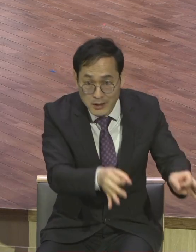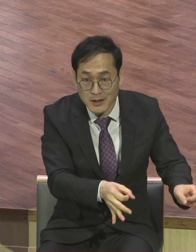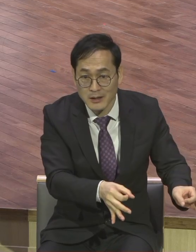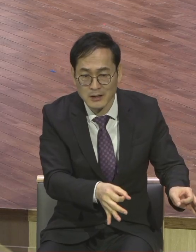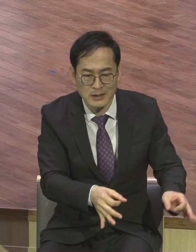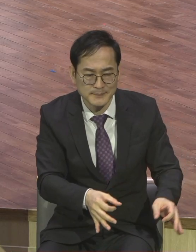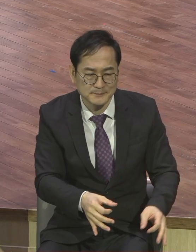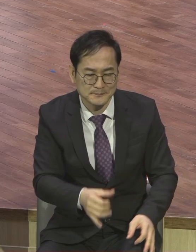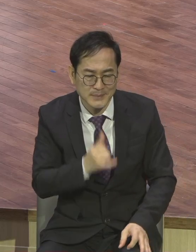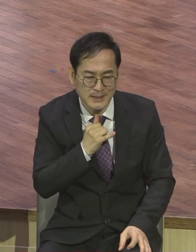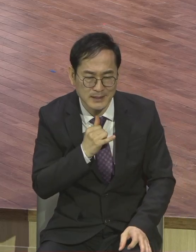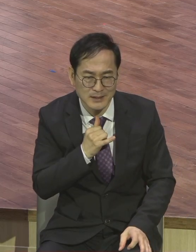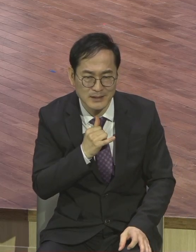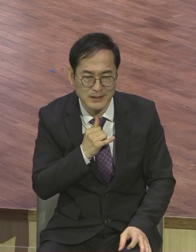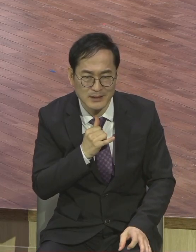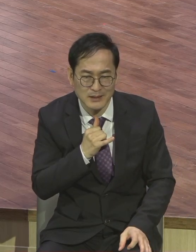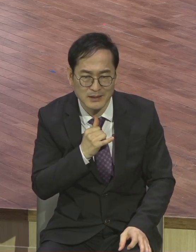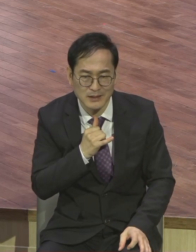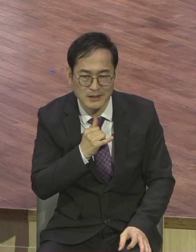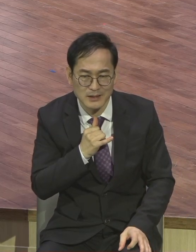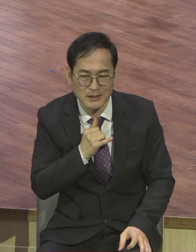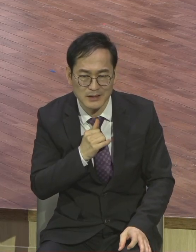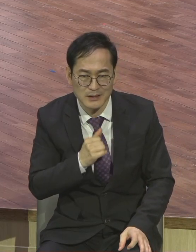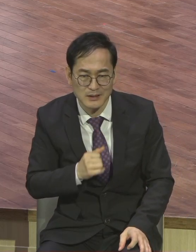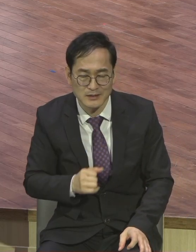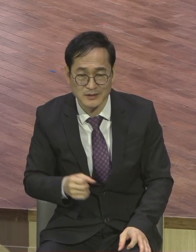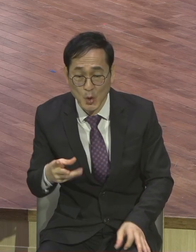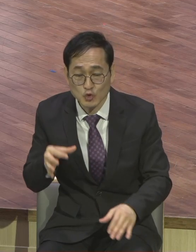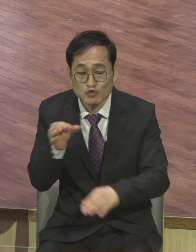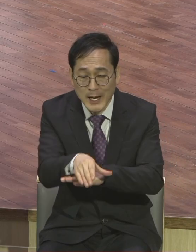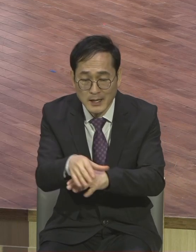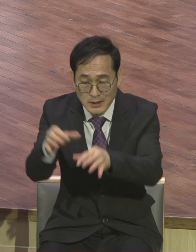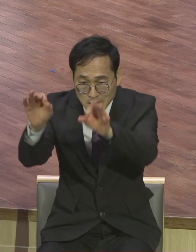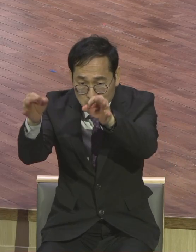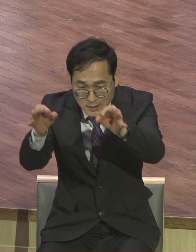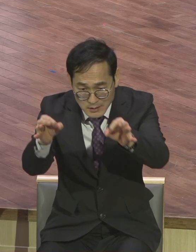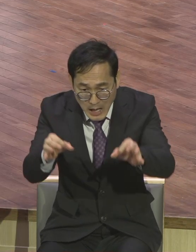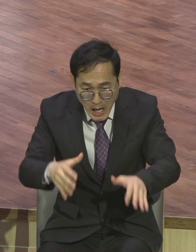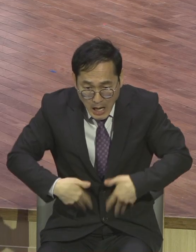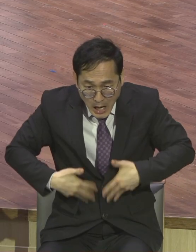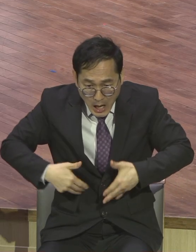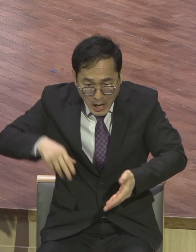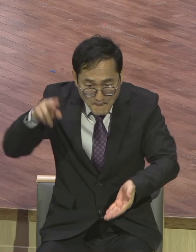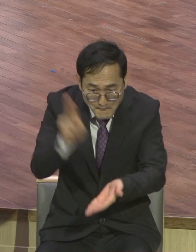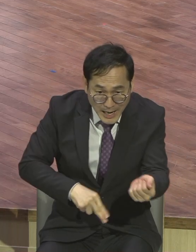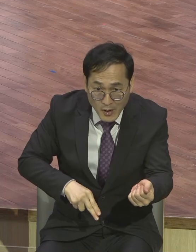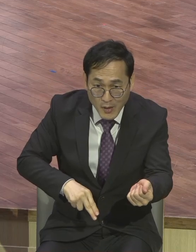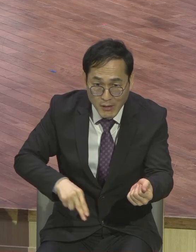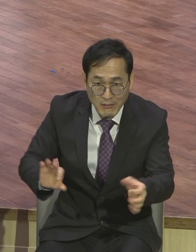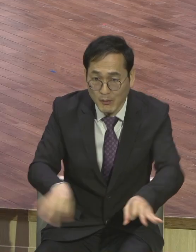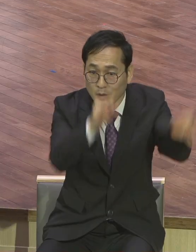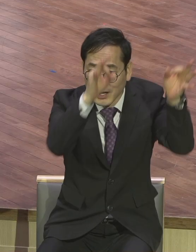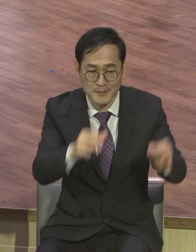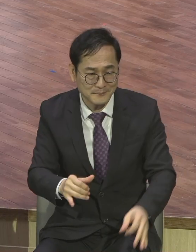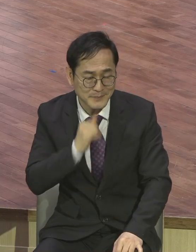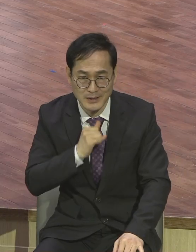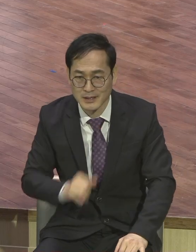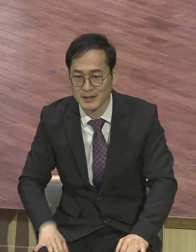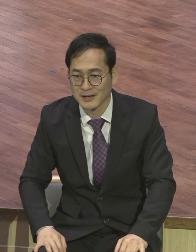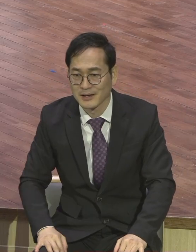주식 거지가 돼 거지 다 날라버리지요 조급해가지고 그 날 순간적으로 팔았다 찾았다 팔았다